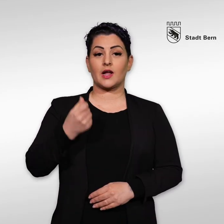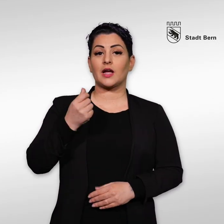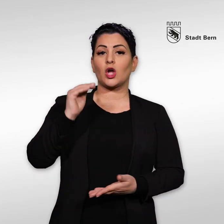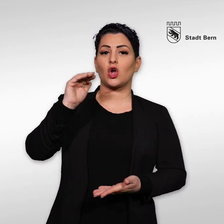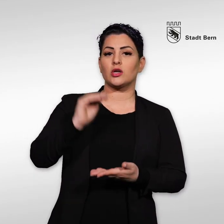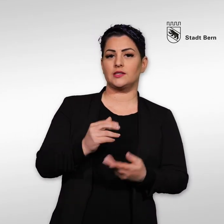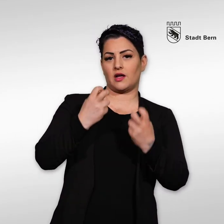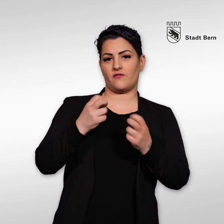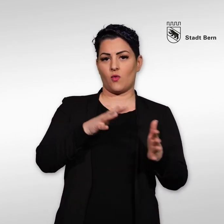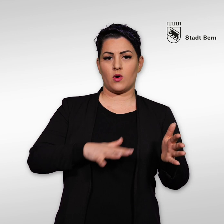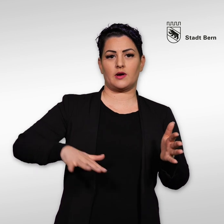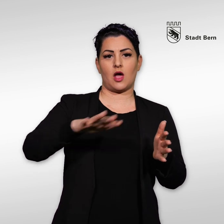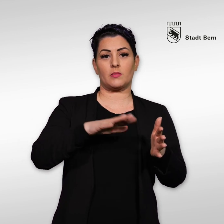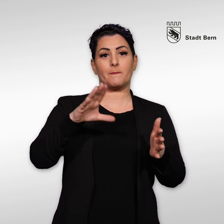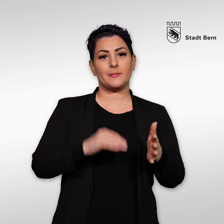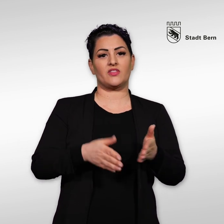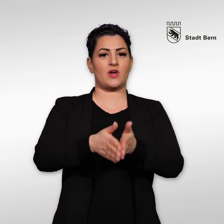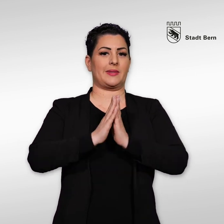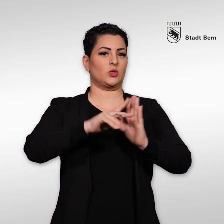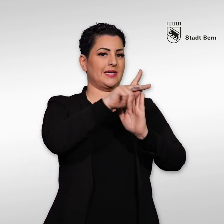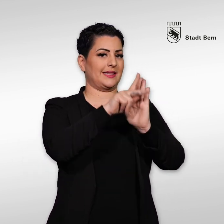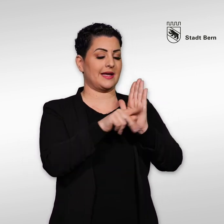Günstiger Wohnraum mit Vermietungskriterien in Bern